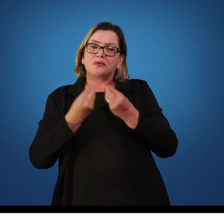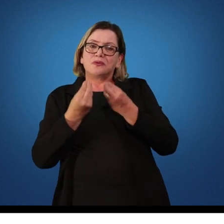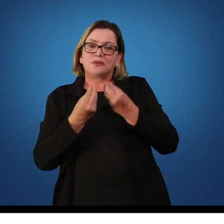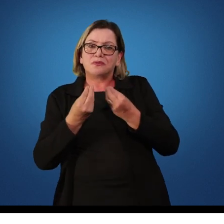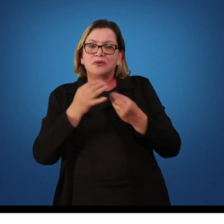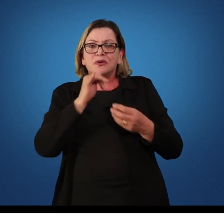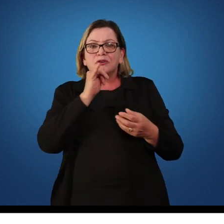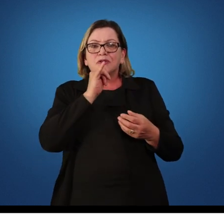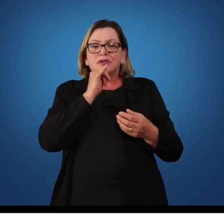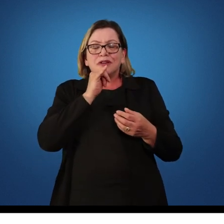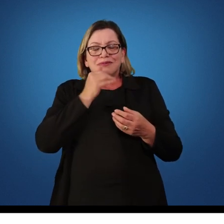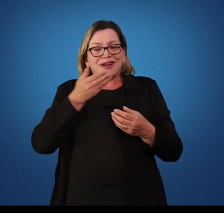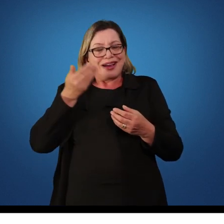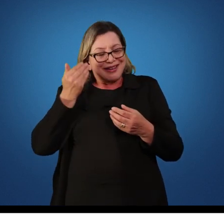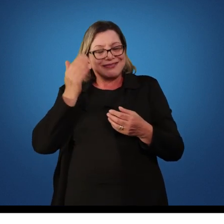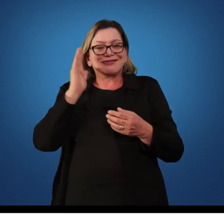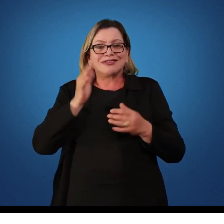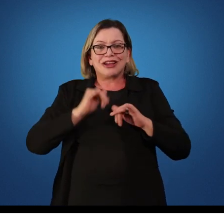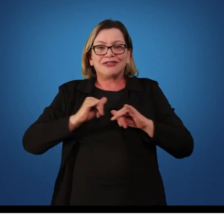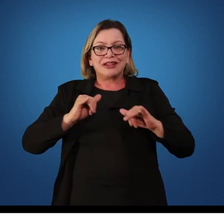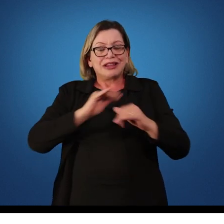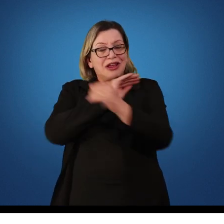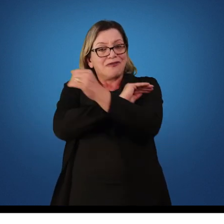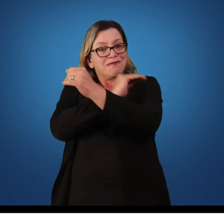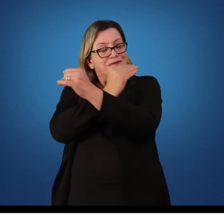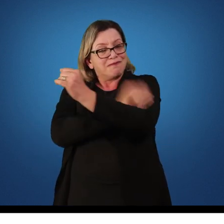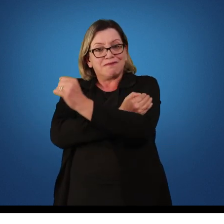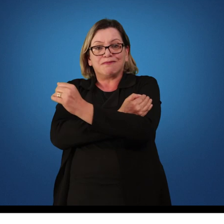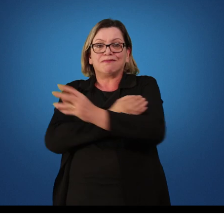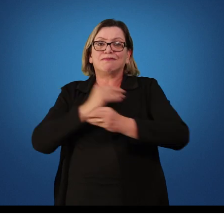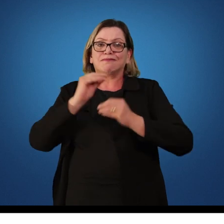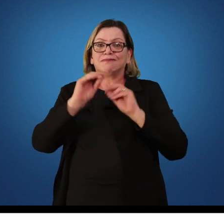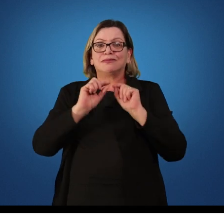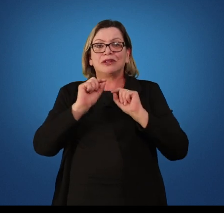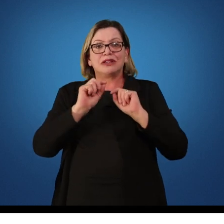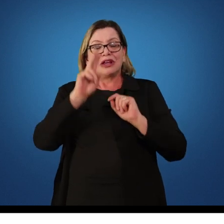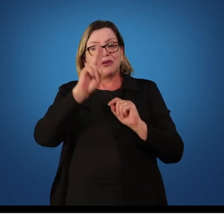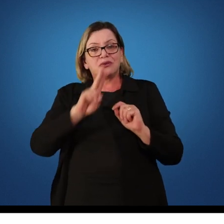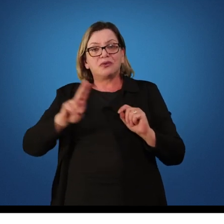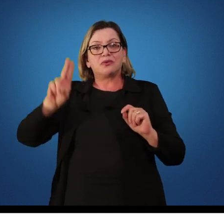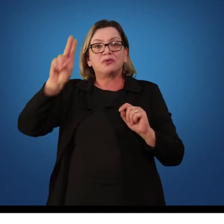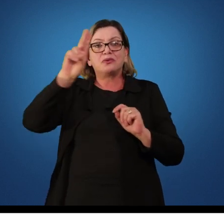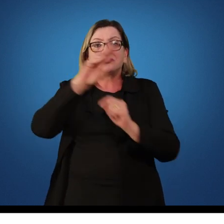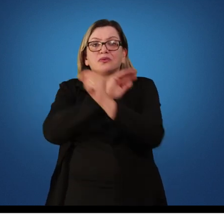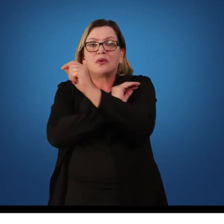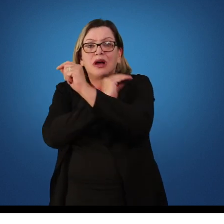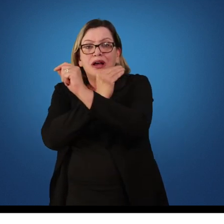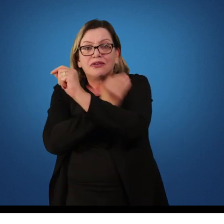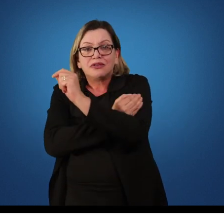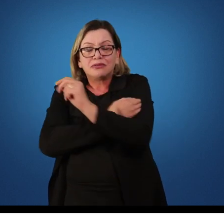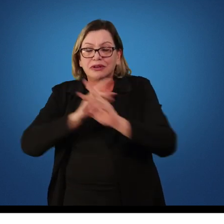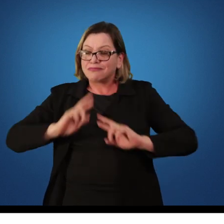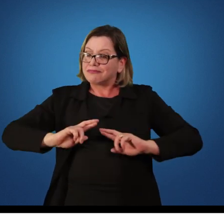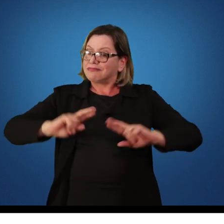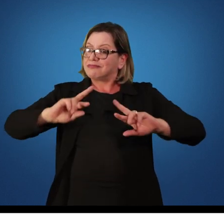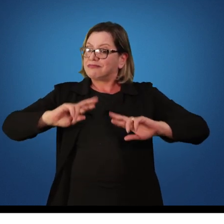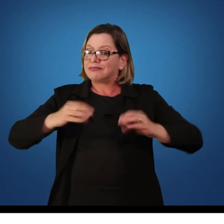exemplo anteriormente que eu dei da força. Eu utilizo a força para diferentes habilidades esportivas,